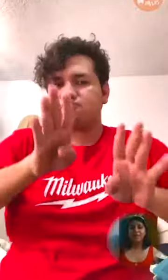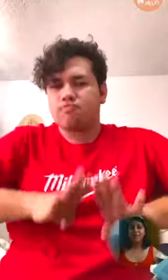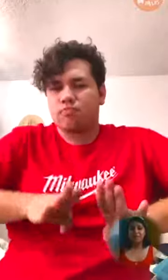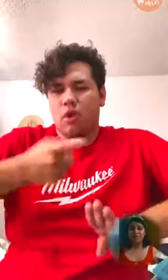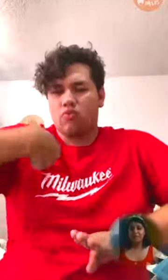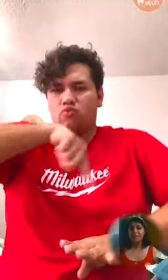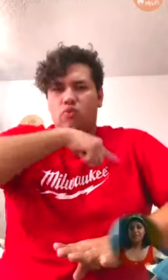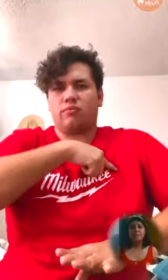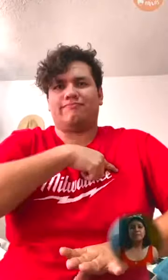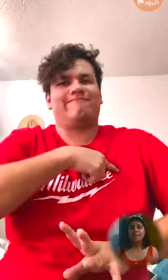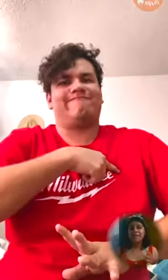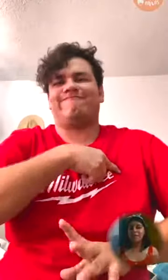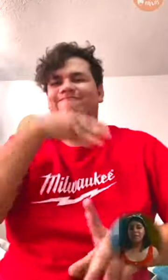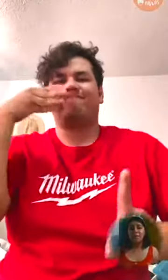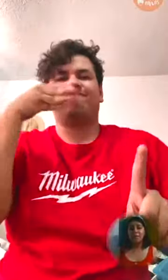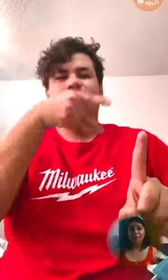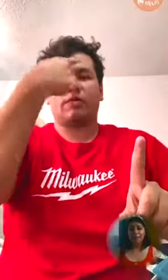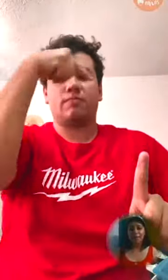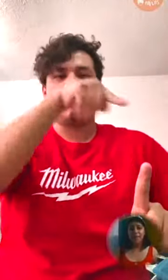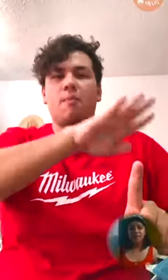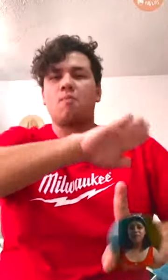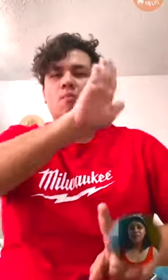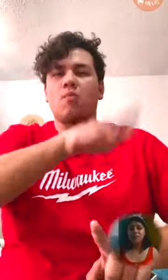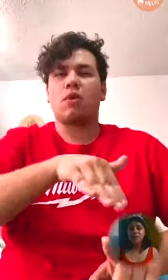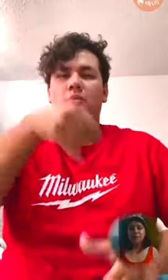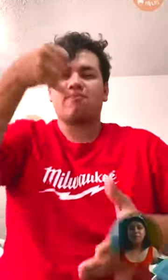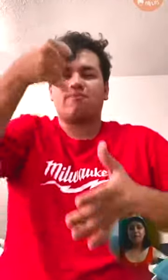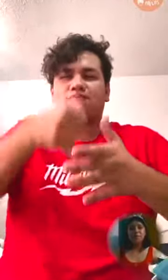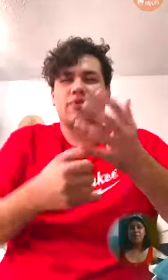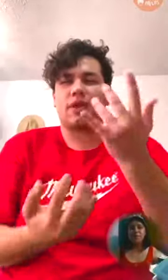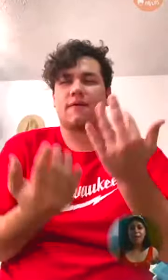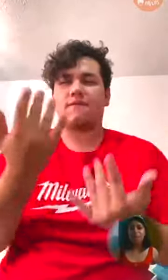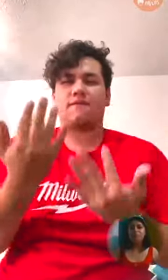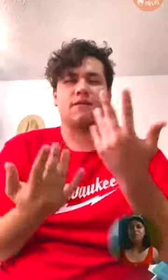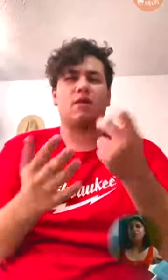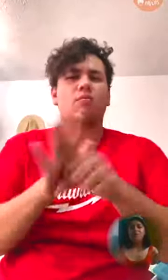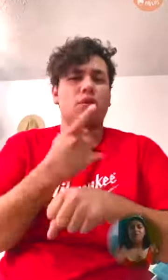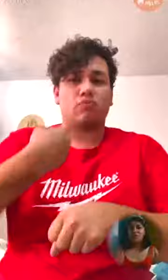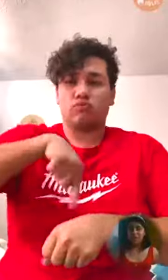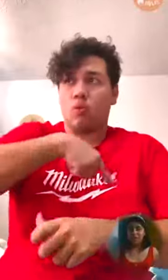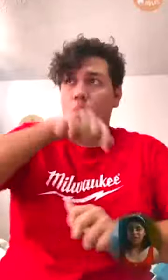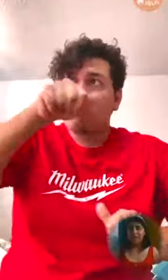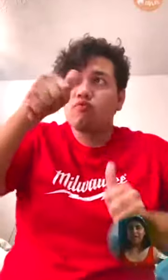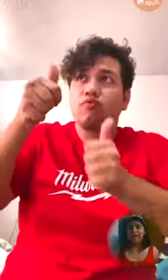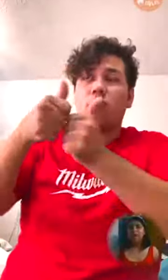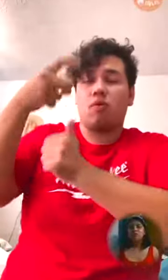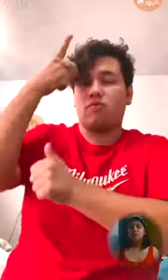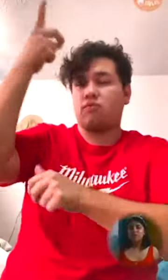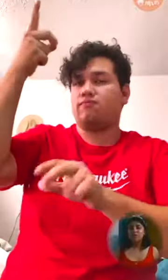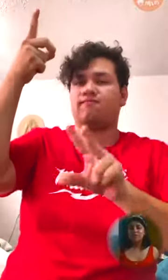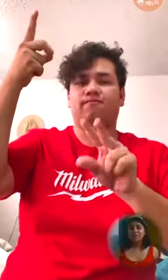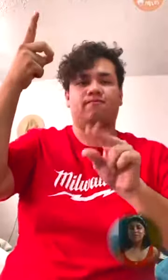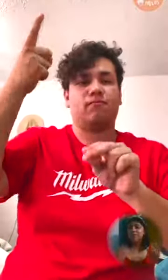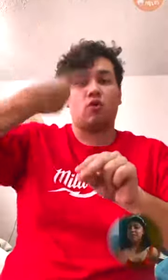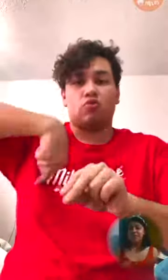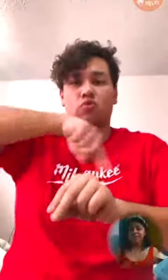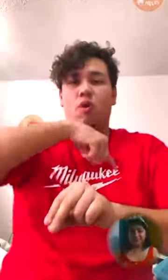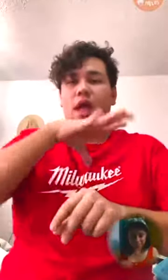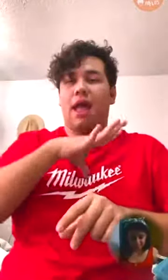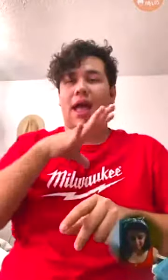condición vamos directo a la muerte, al infierno, porque no estamos con Dios. Dios, nosotros somos seres llenos